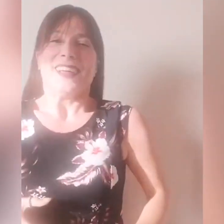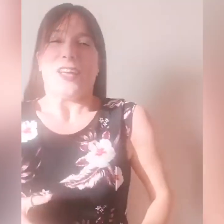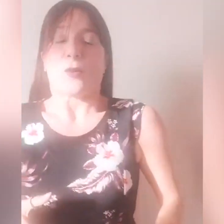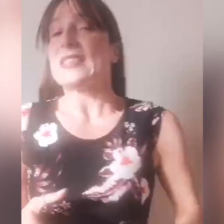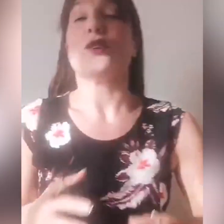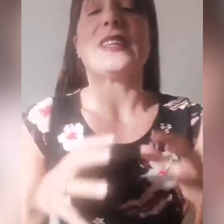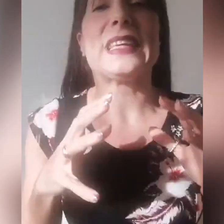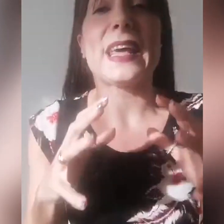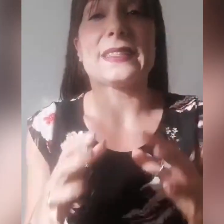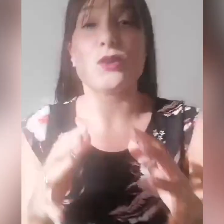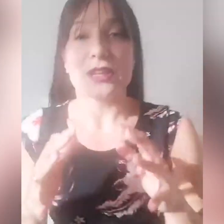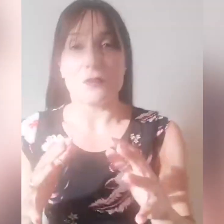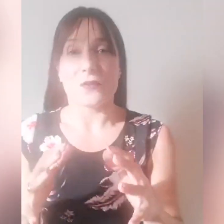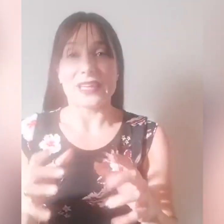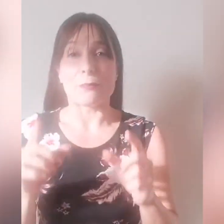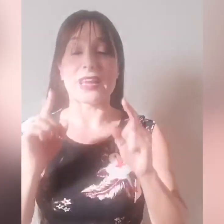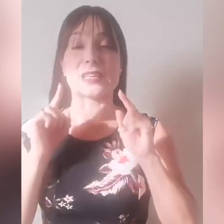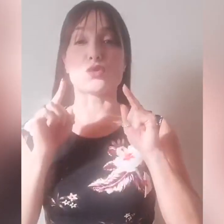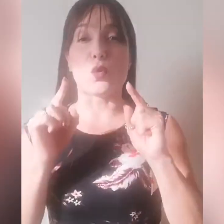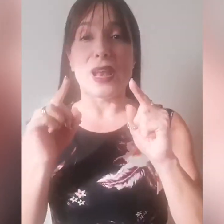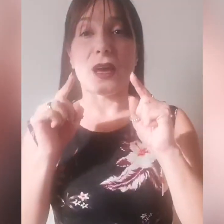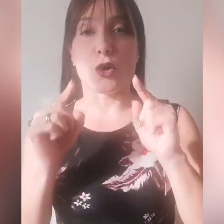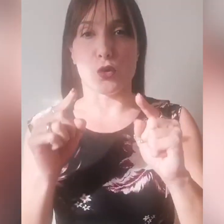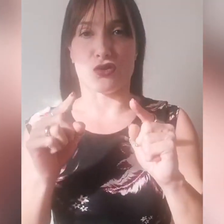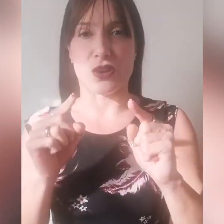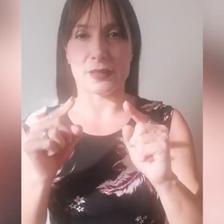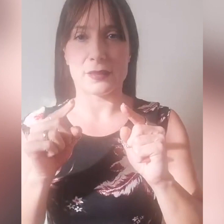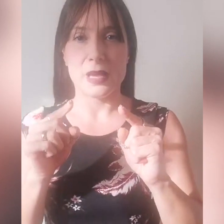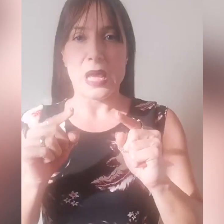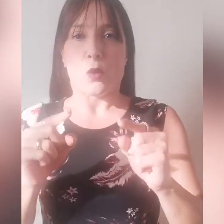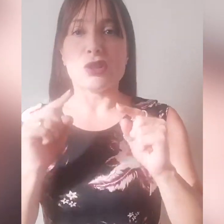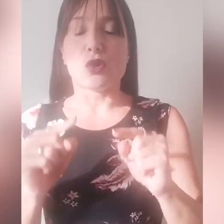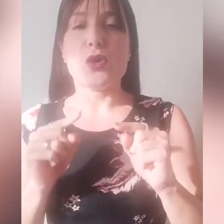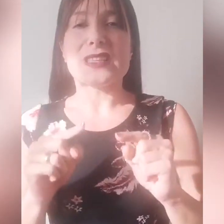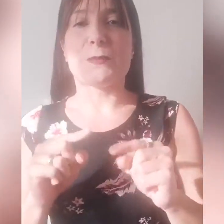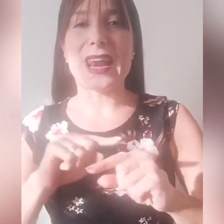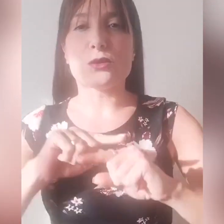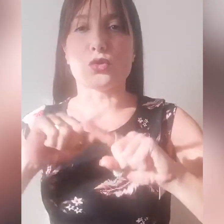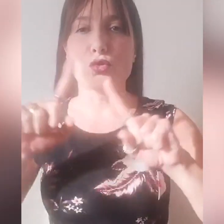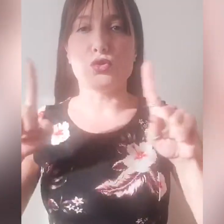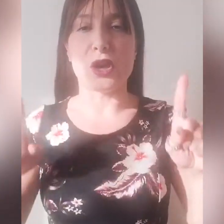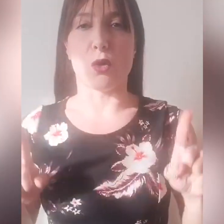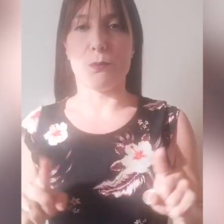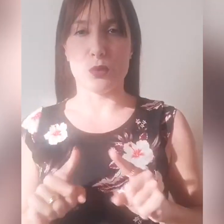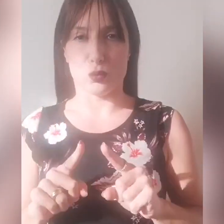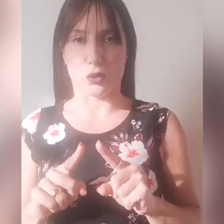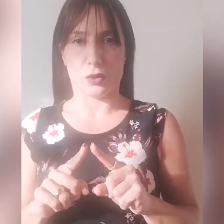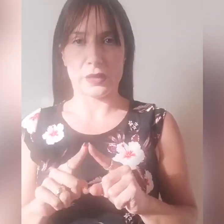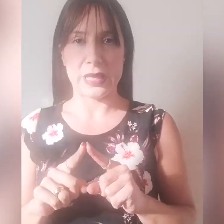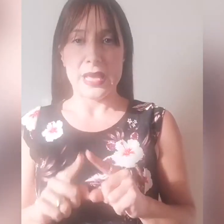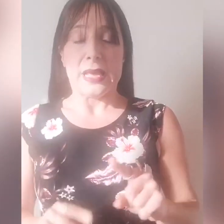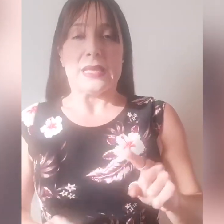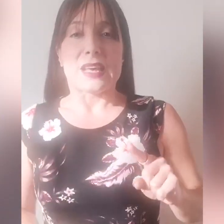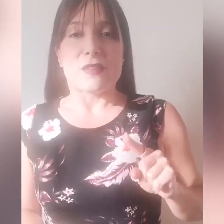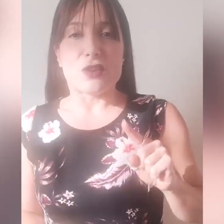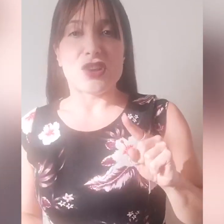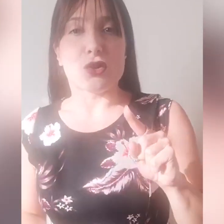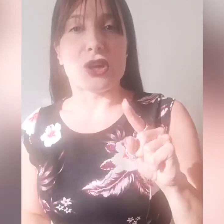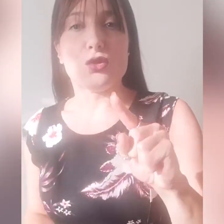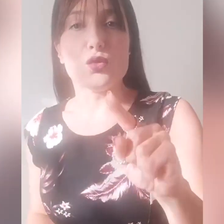Questa è una dichiarazione di fede perché su quella croce, quando lui ha aspirato tutto e compiuto, stava dicendo che tu